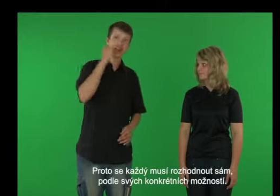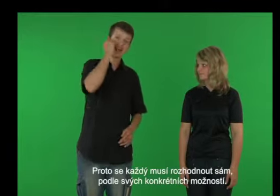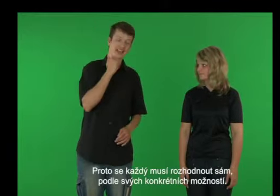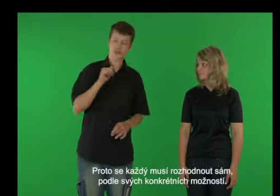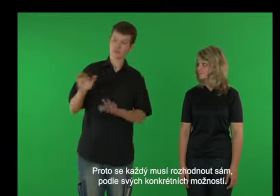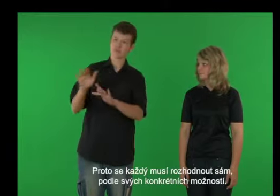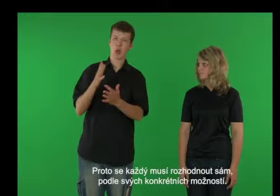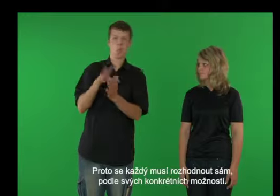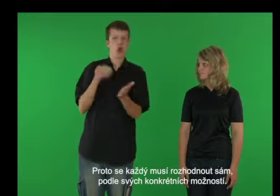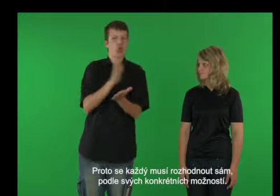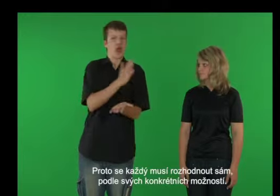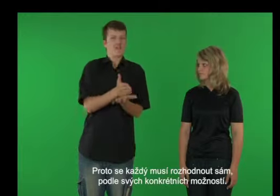konkrétních možností.